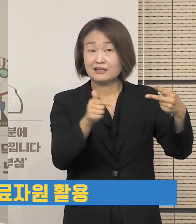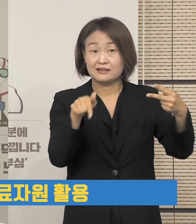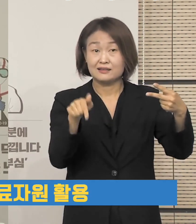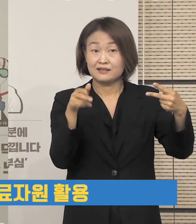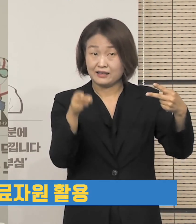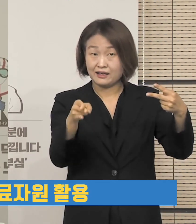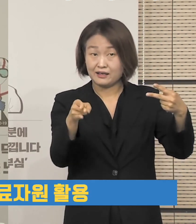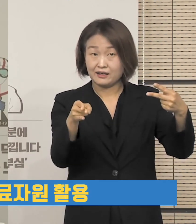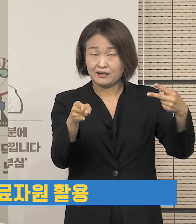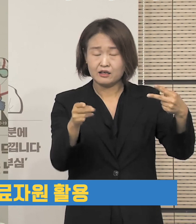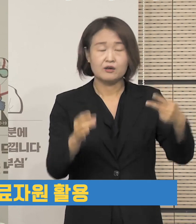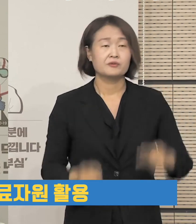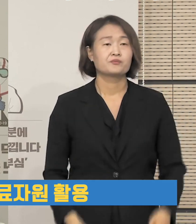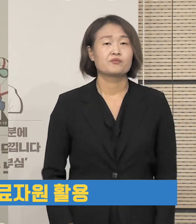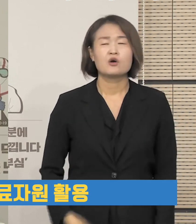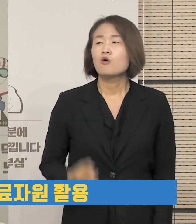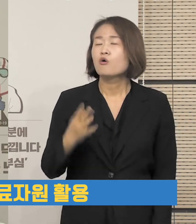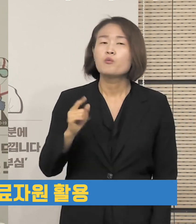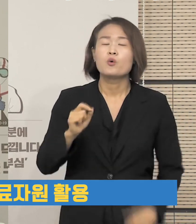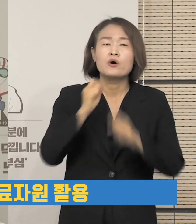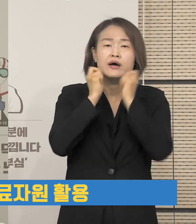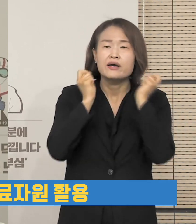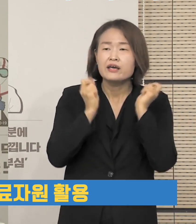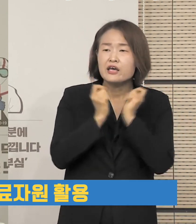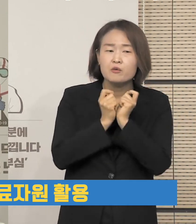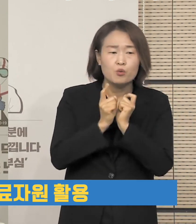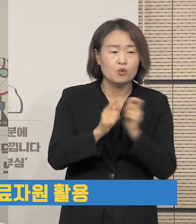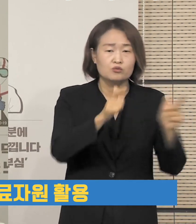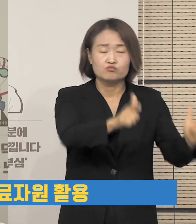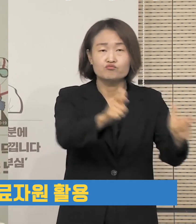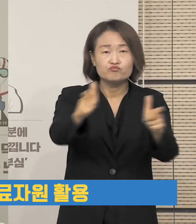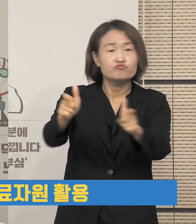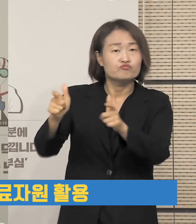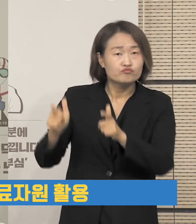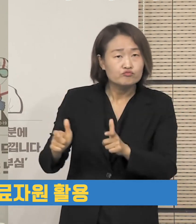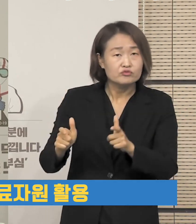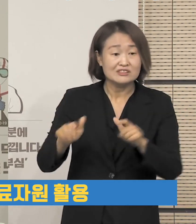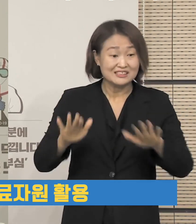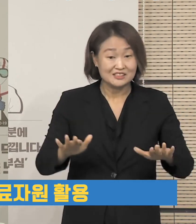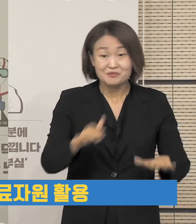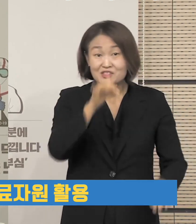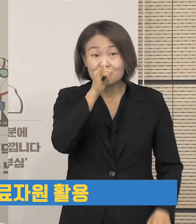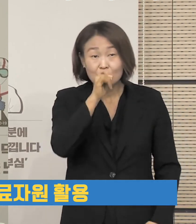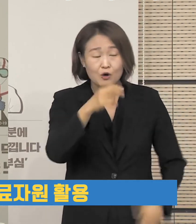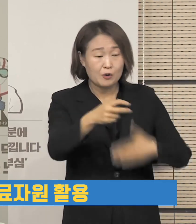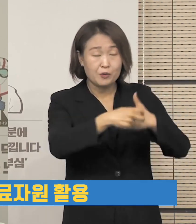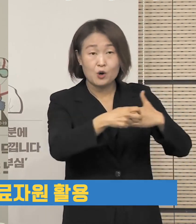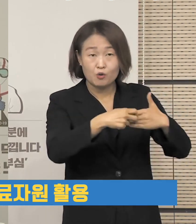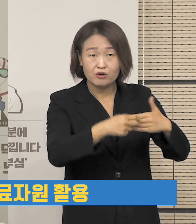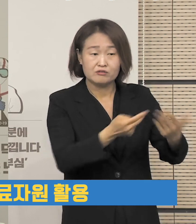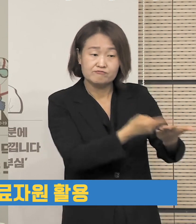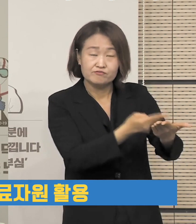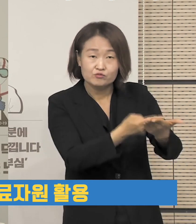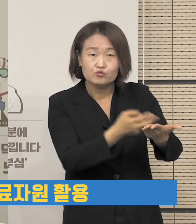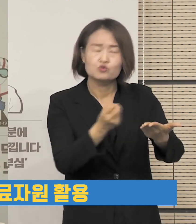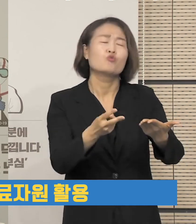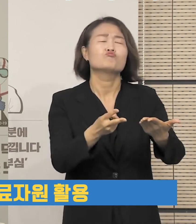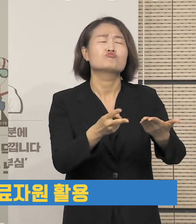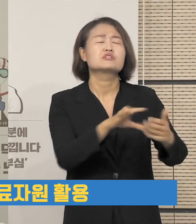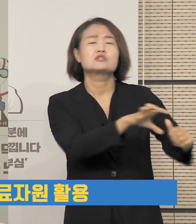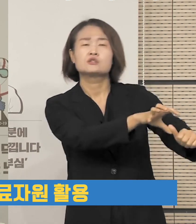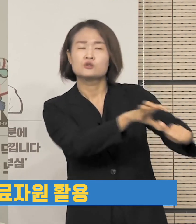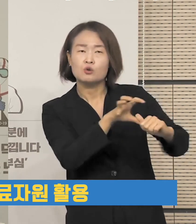원칙적으로는 개별 시도가 각각 보유하고 있는 병상 등의 의료 자원을